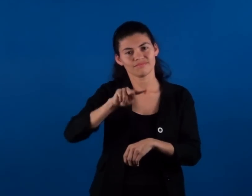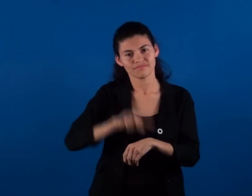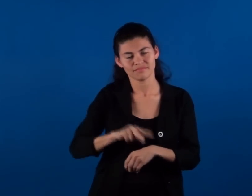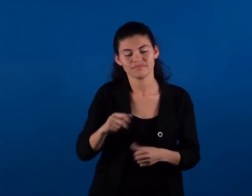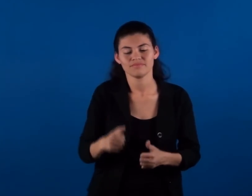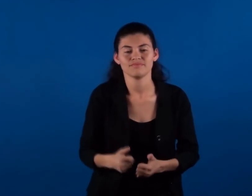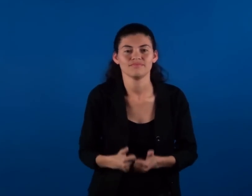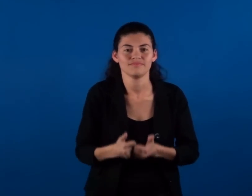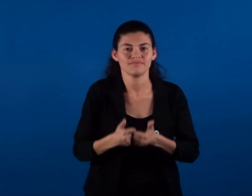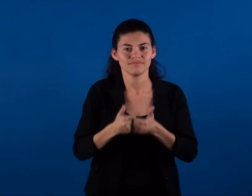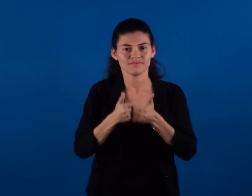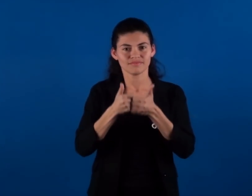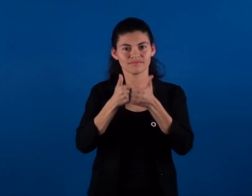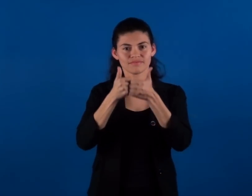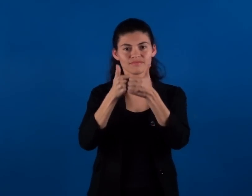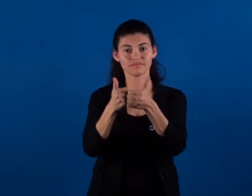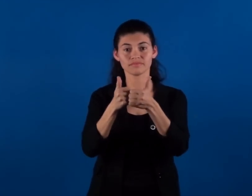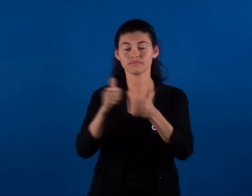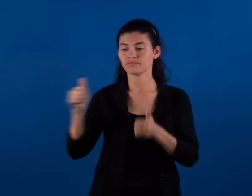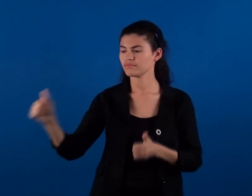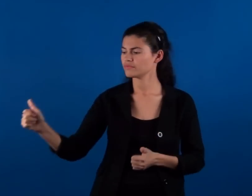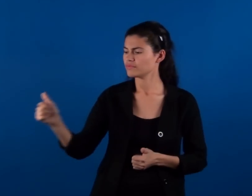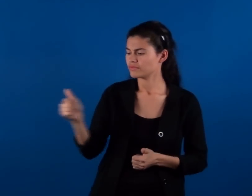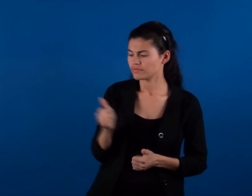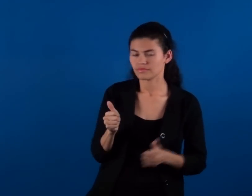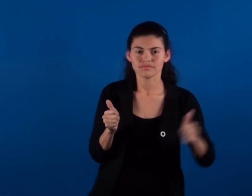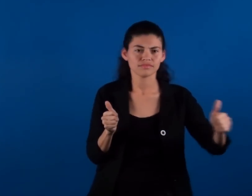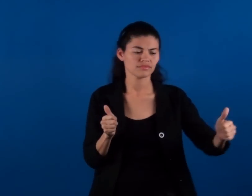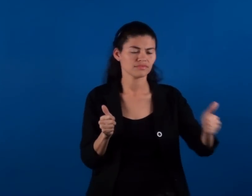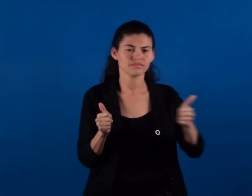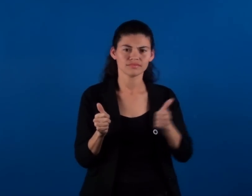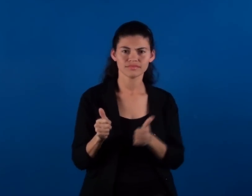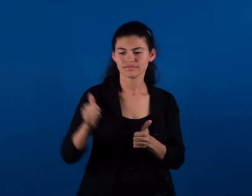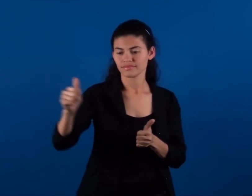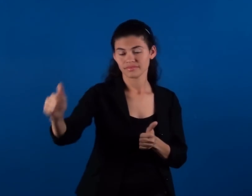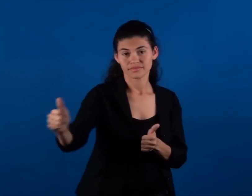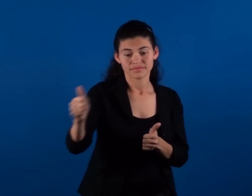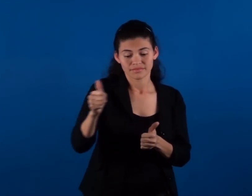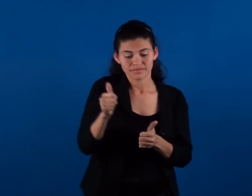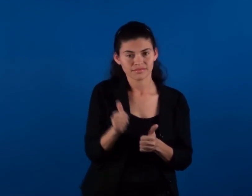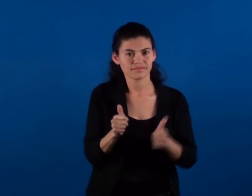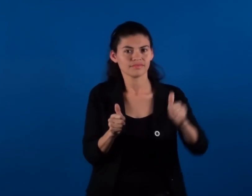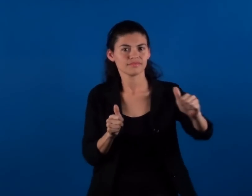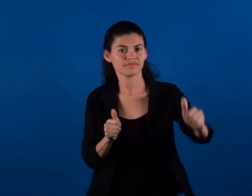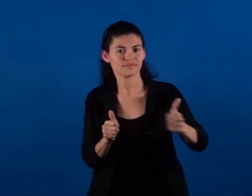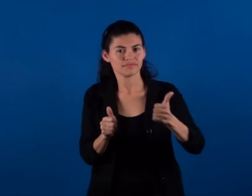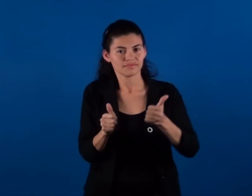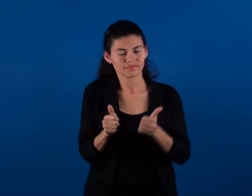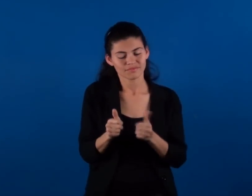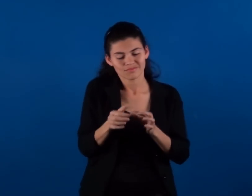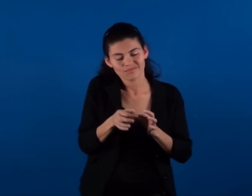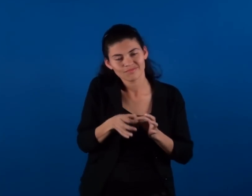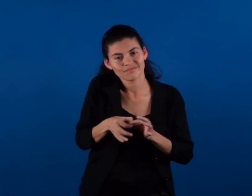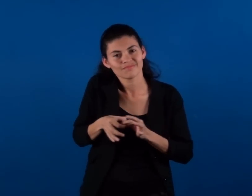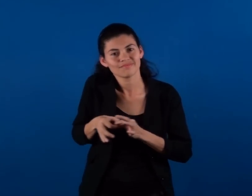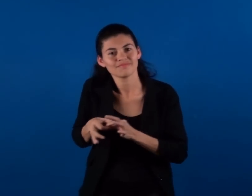están tus manos Y esa raíz que forjamos, nos hace